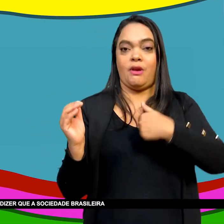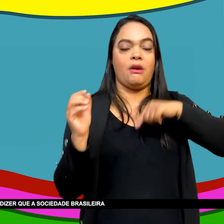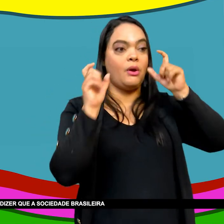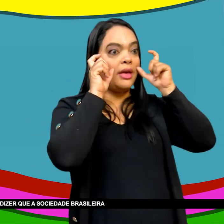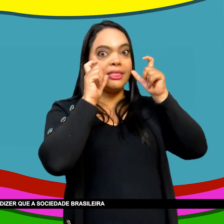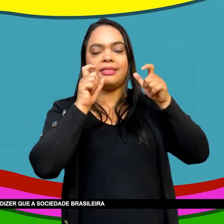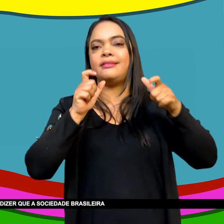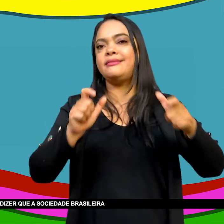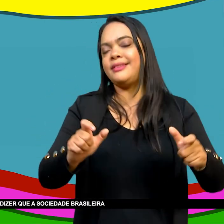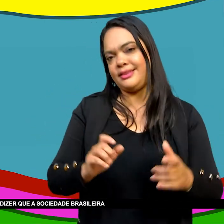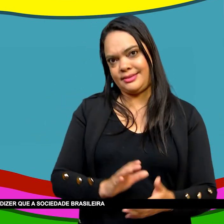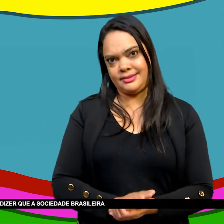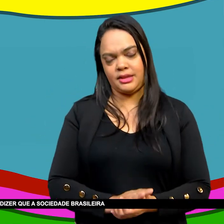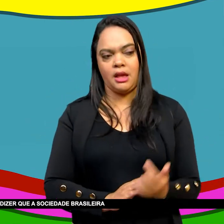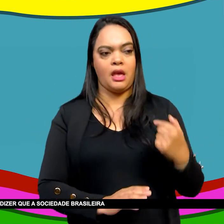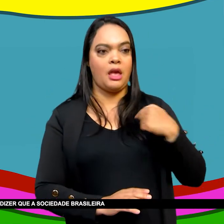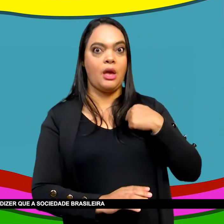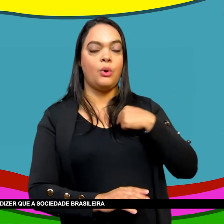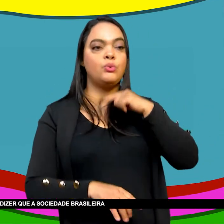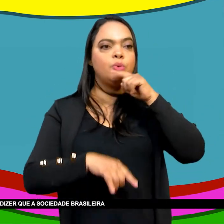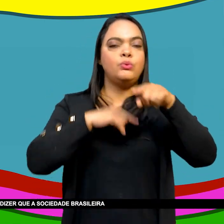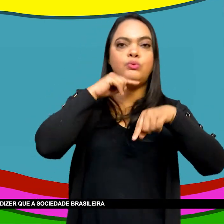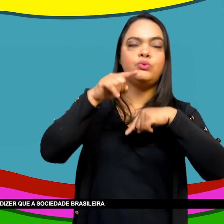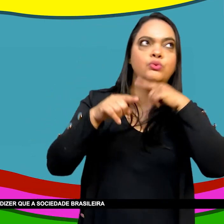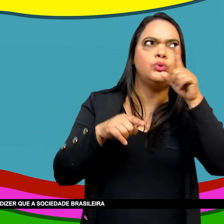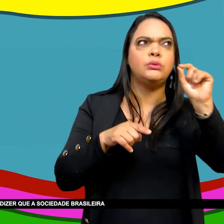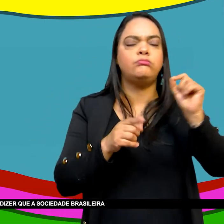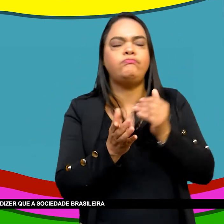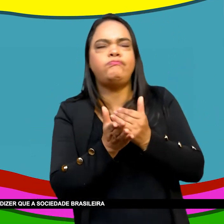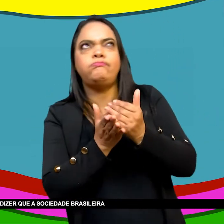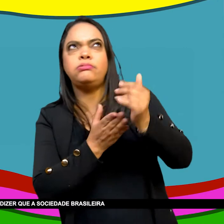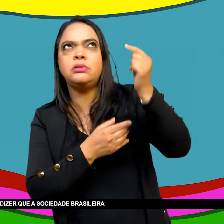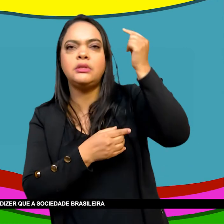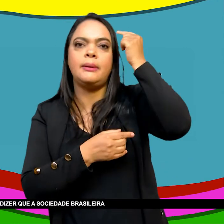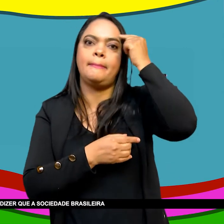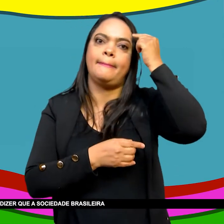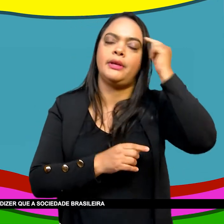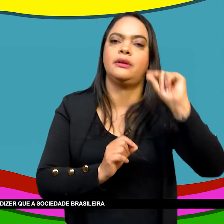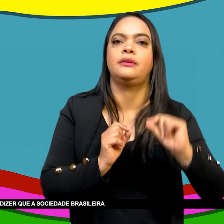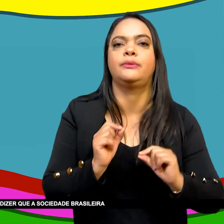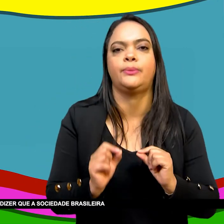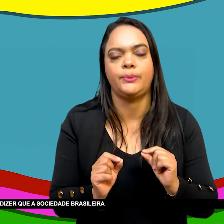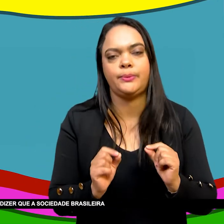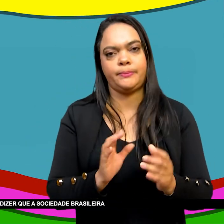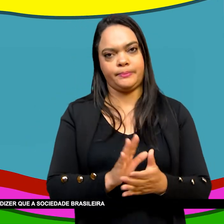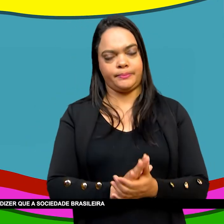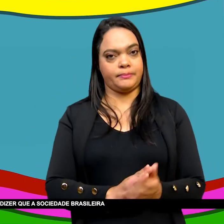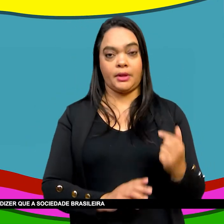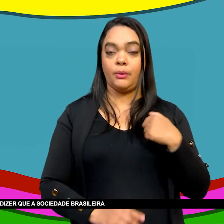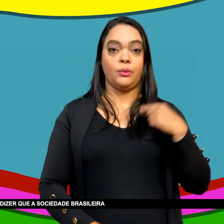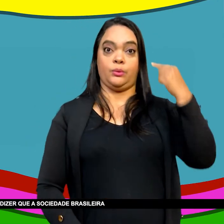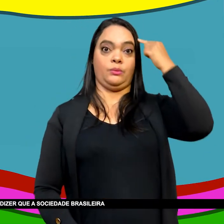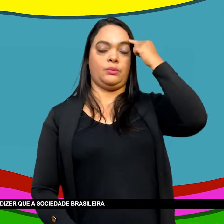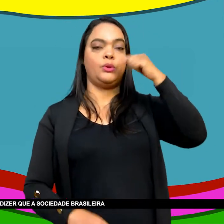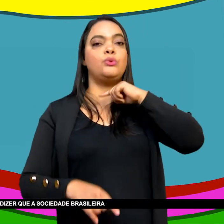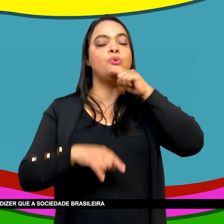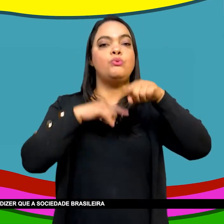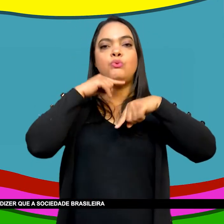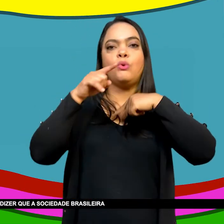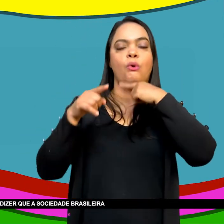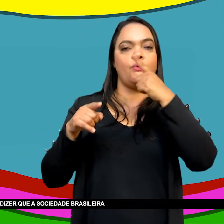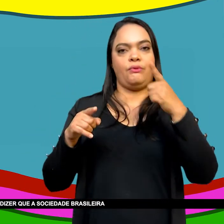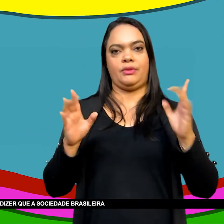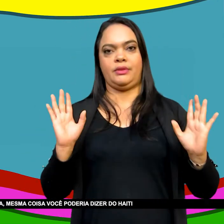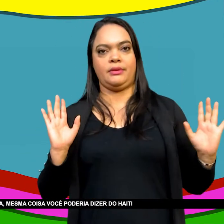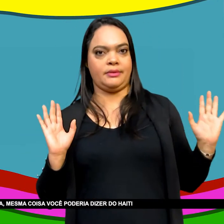as sociedades de hoje A gente pode dizer Que a sociedade brasileira